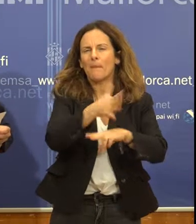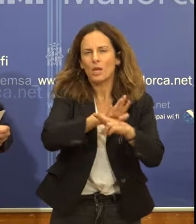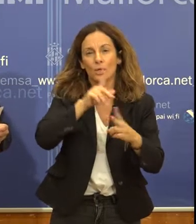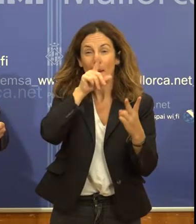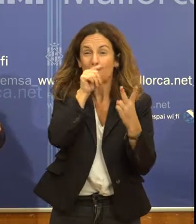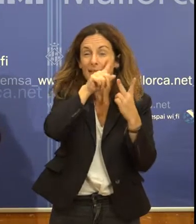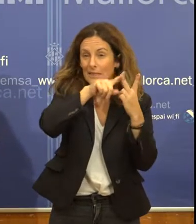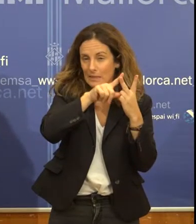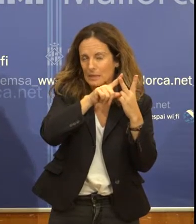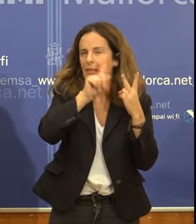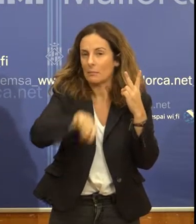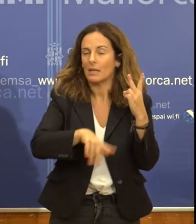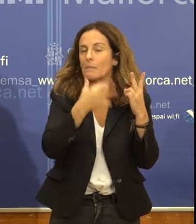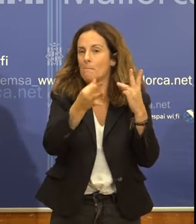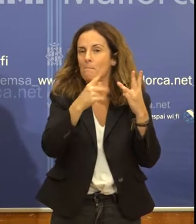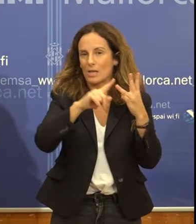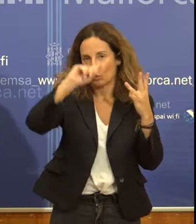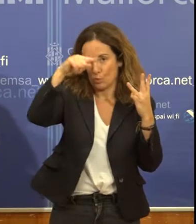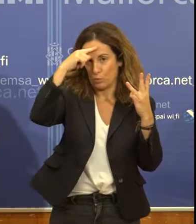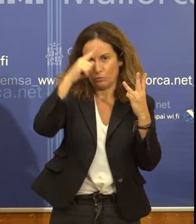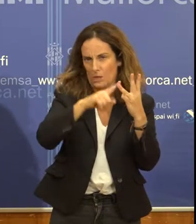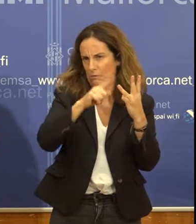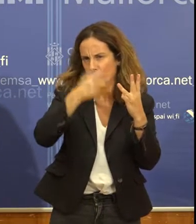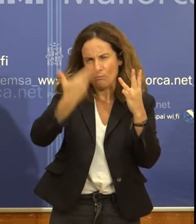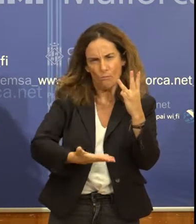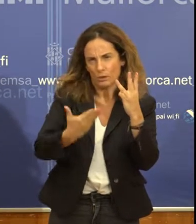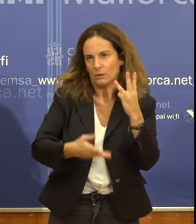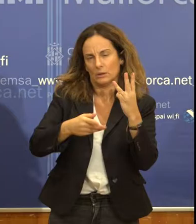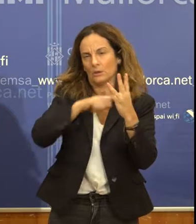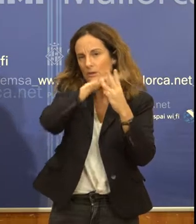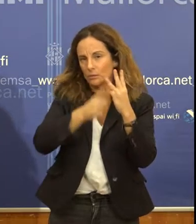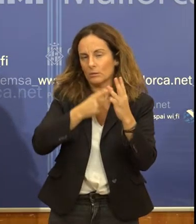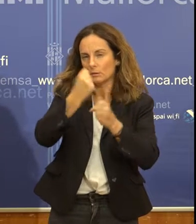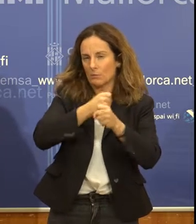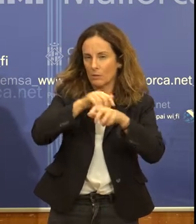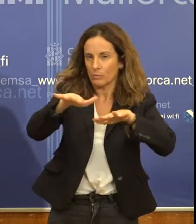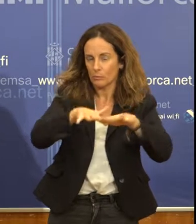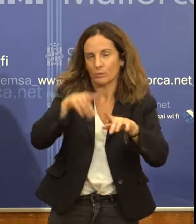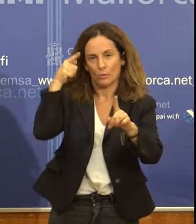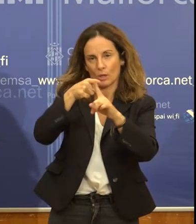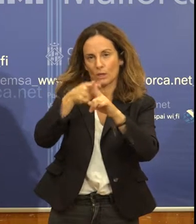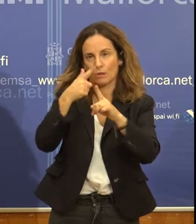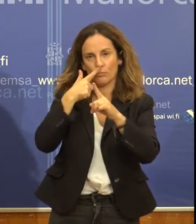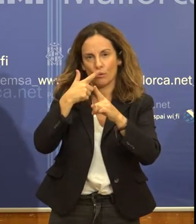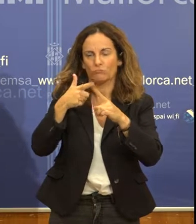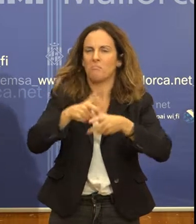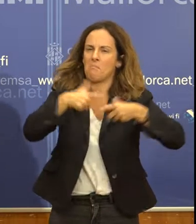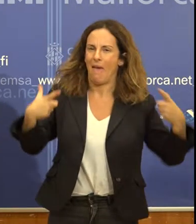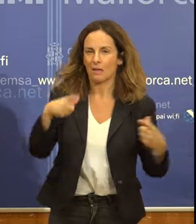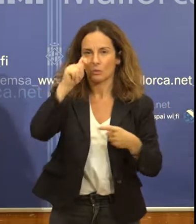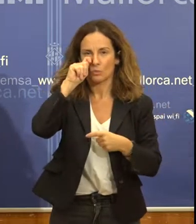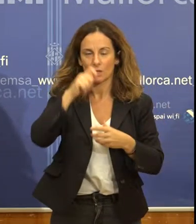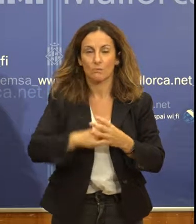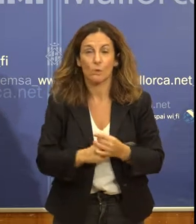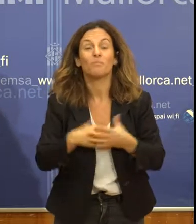cultura com a tercer eix principal de la nostra feina en política turística. Per tant, anem a Londres treballant en un dels segments més